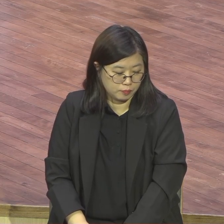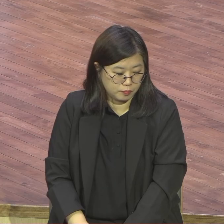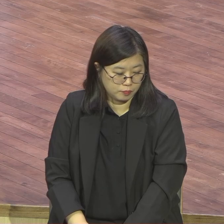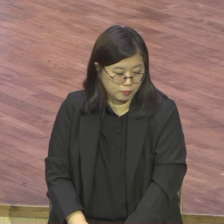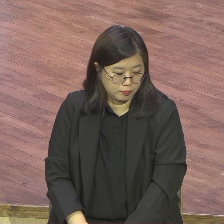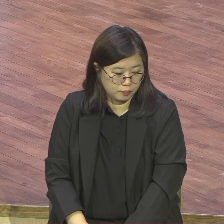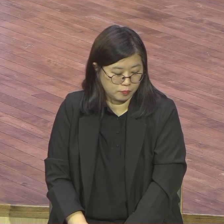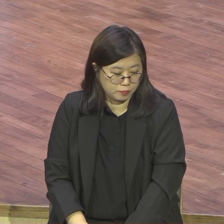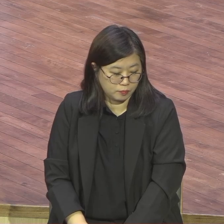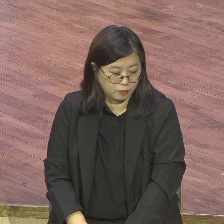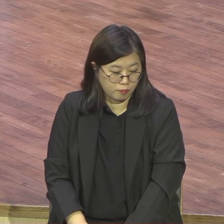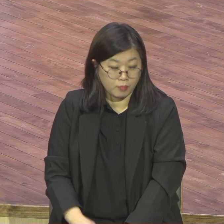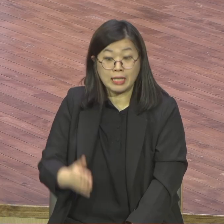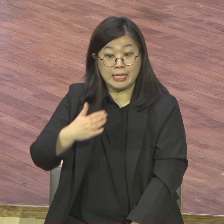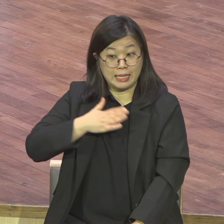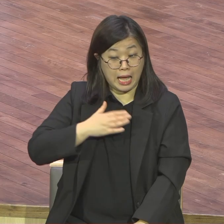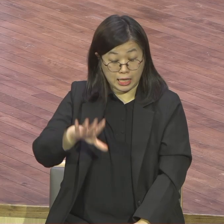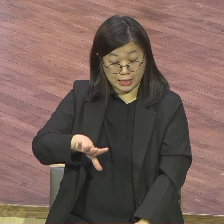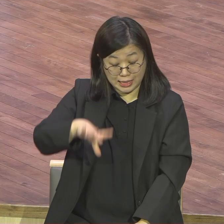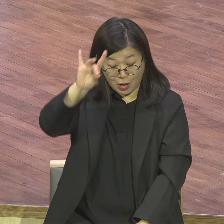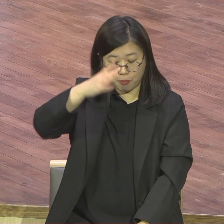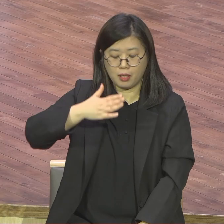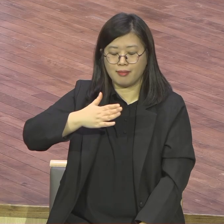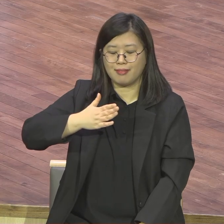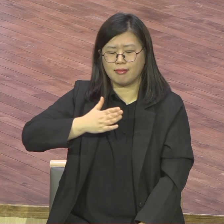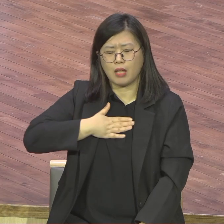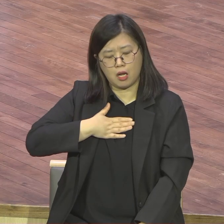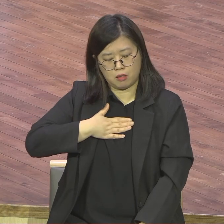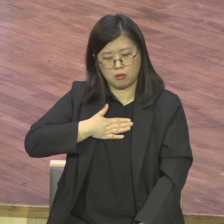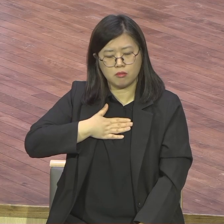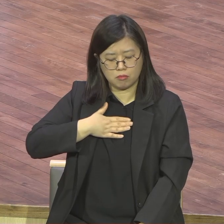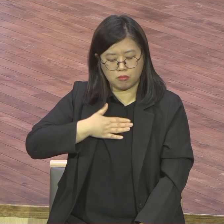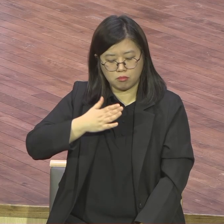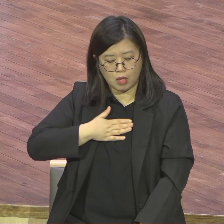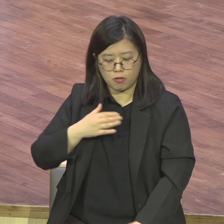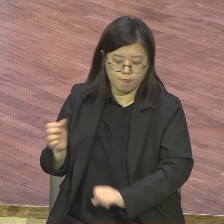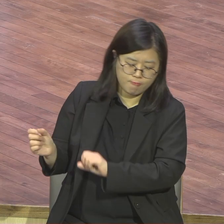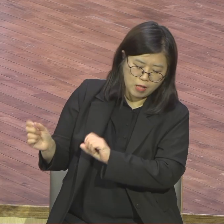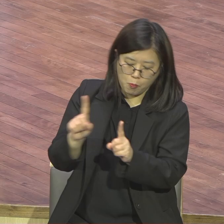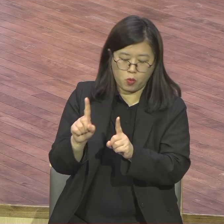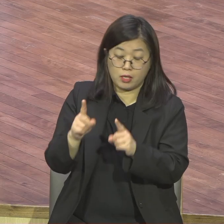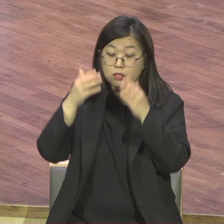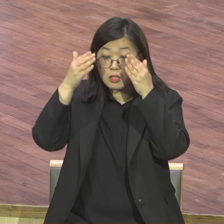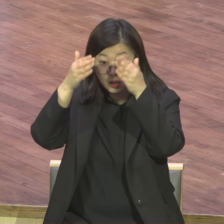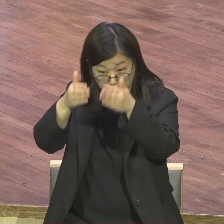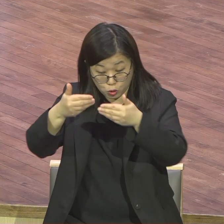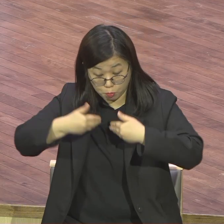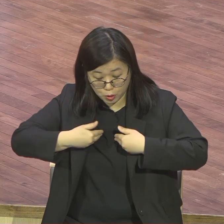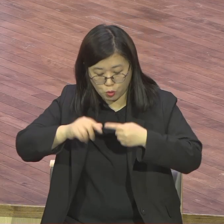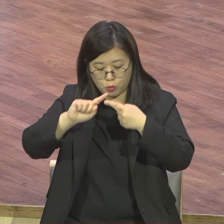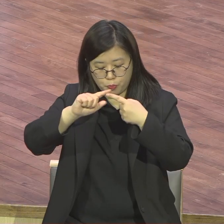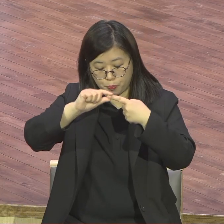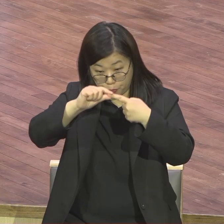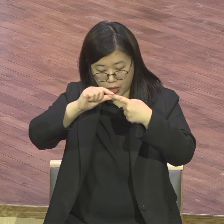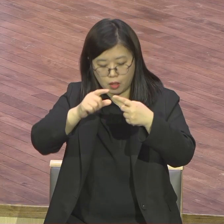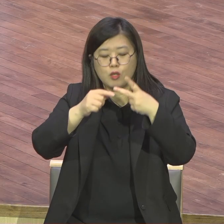나를 살리는 집중을 했으면 이제는 현장 살리는 집중 현장이 어디입니까 교회